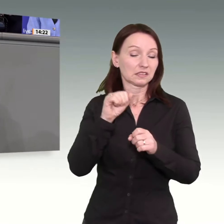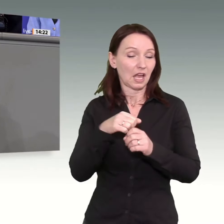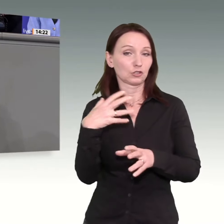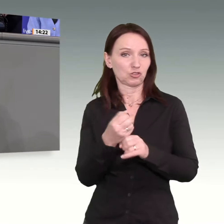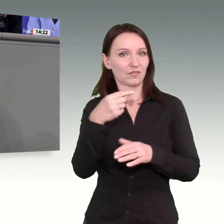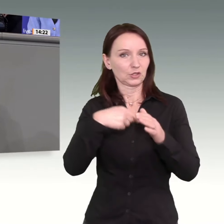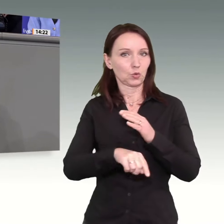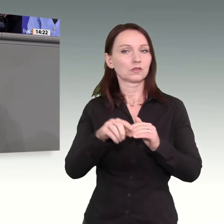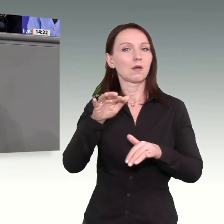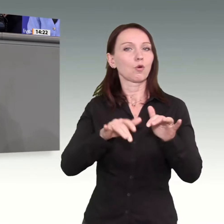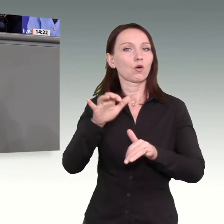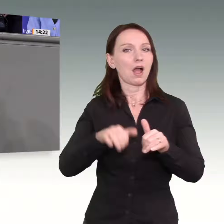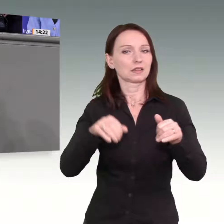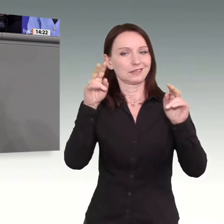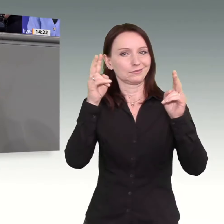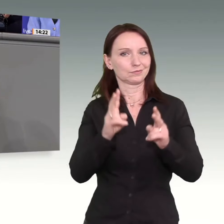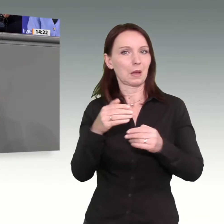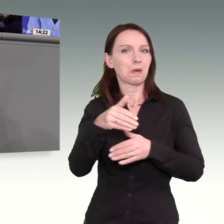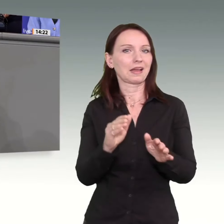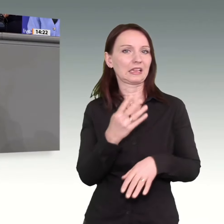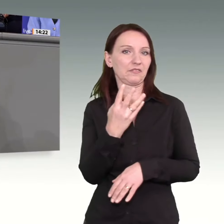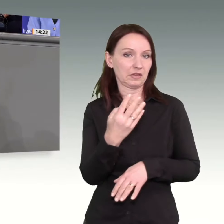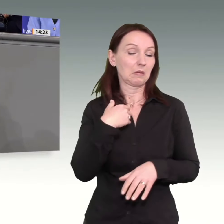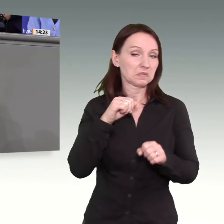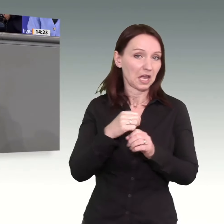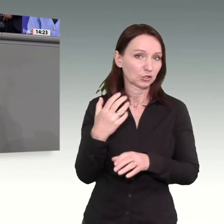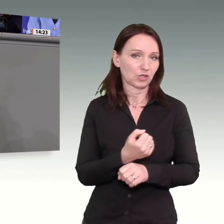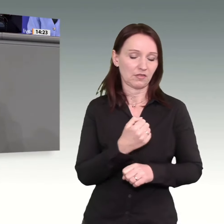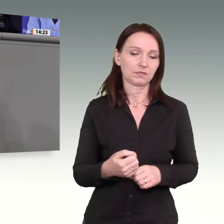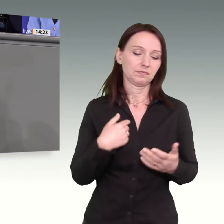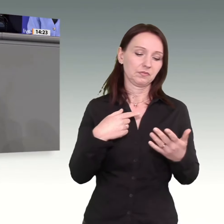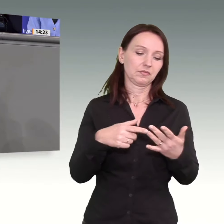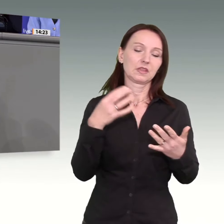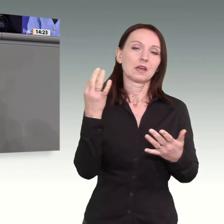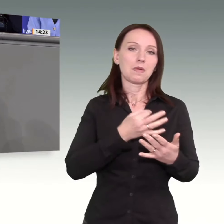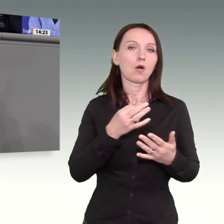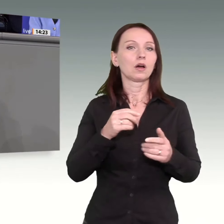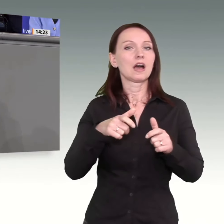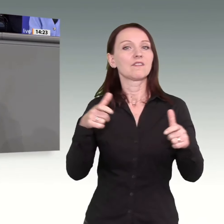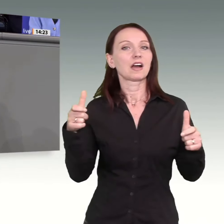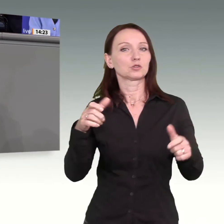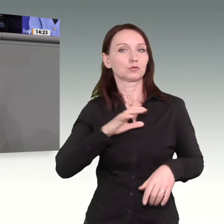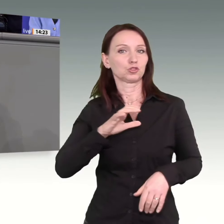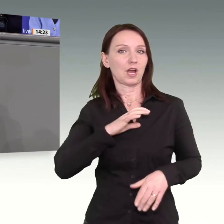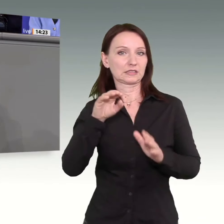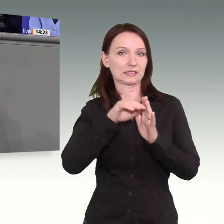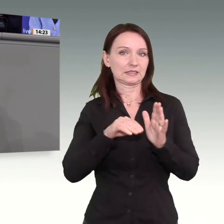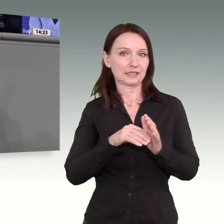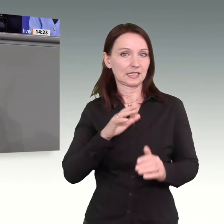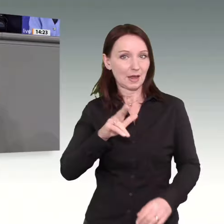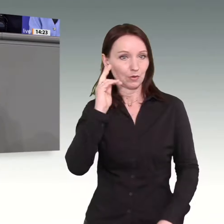erreichen. Wir brauchen ein Wachstumschancengesetz. Meine Damen und Herren, am Freitag haben Sie die Chance, es